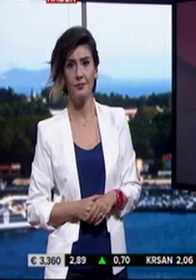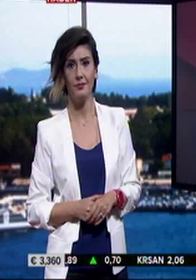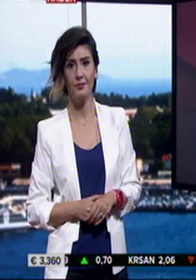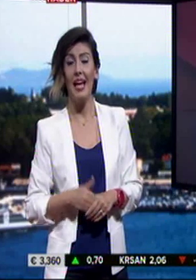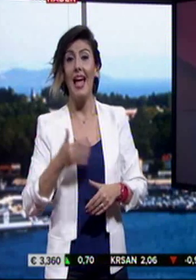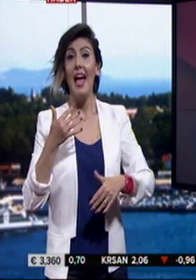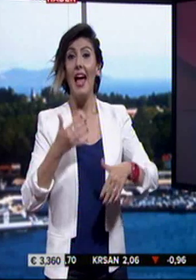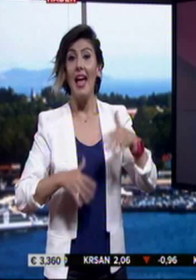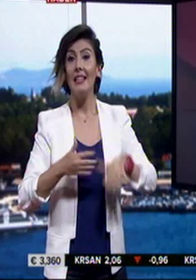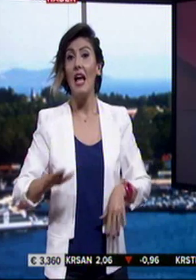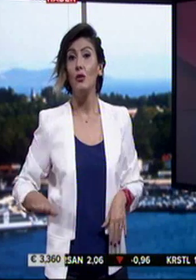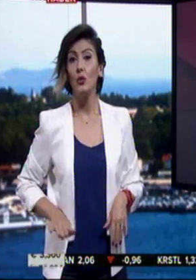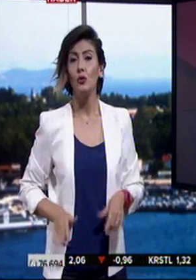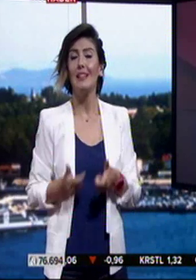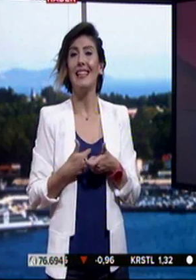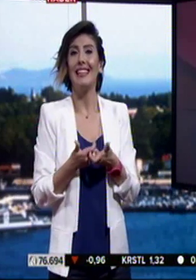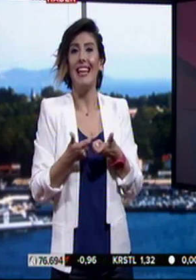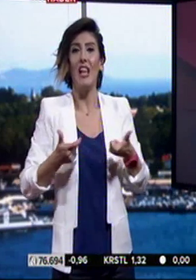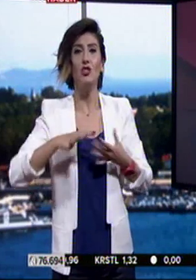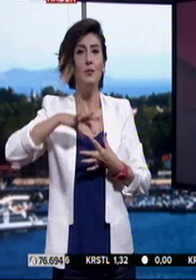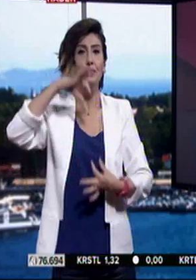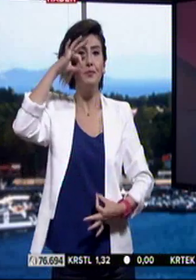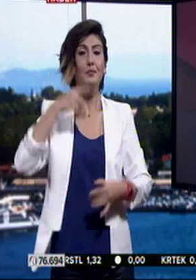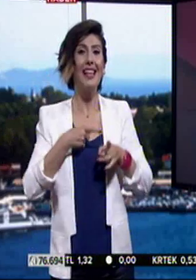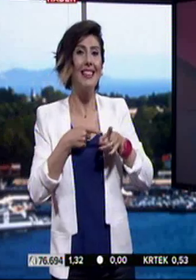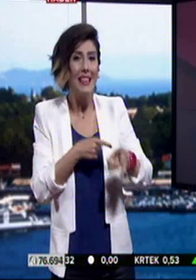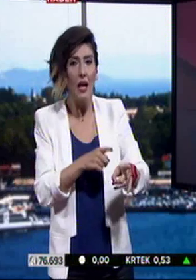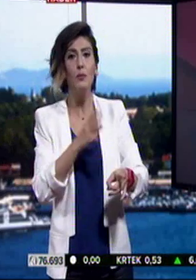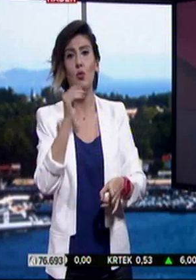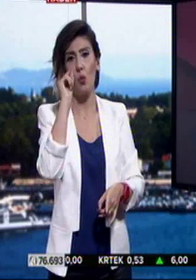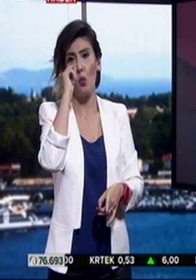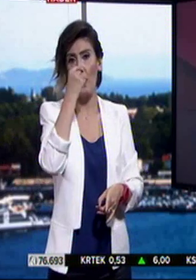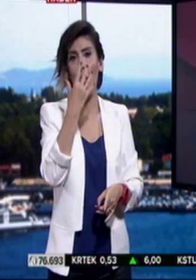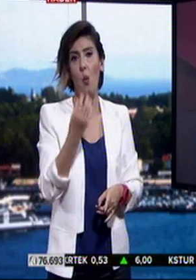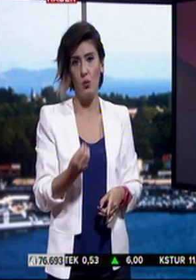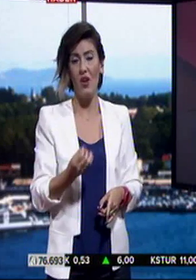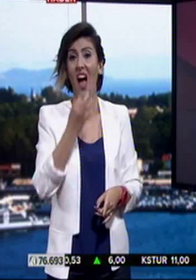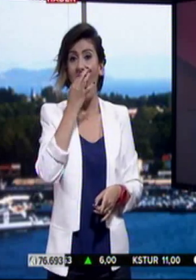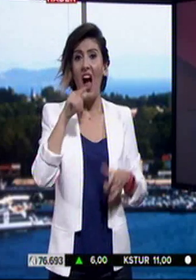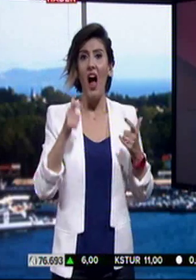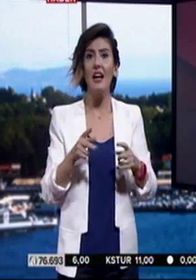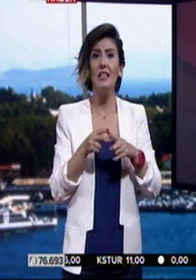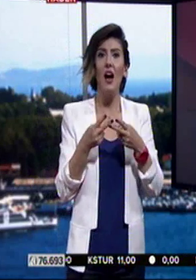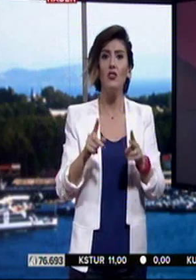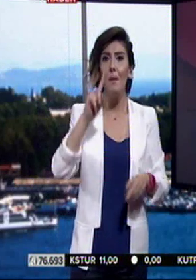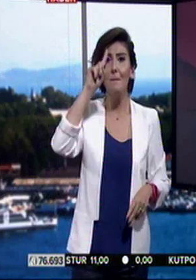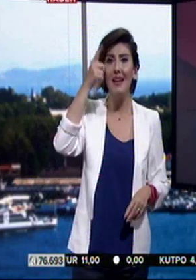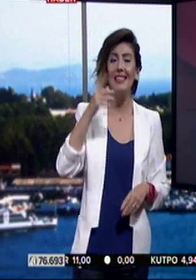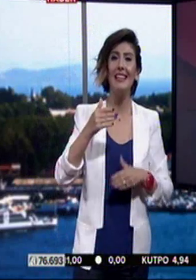Engelli çocukların gelişimlerini takip etmek artık çok daha kolay olacak. Ankara'da açılan merkez ileri